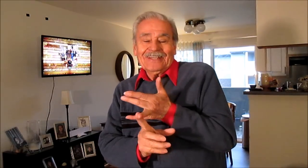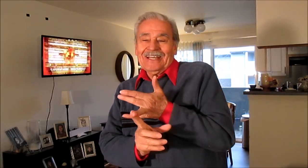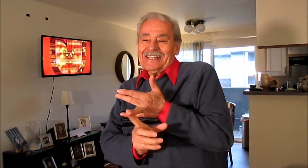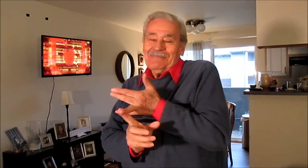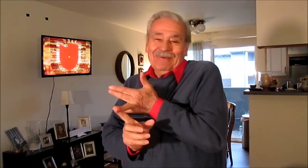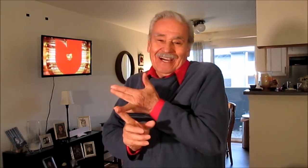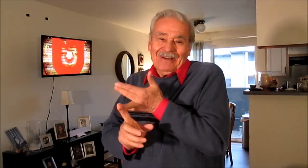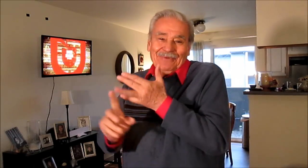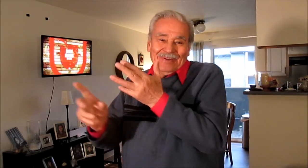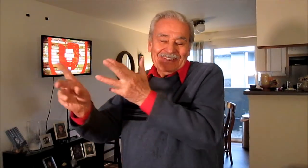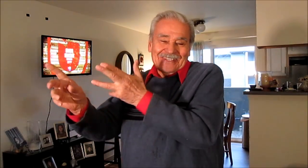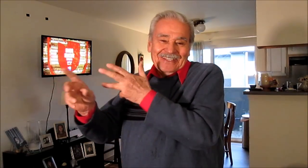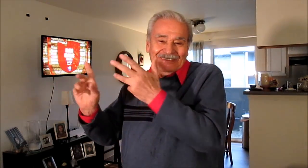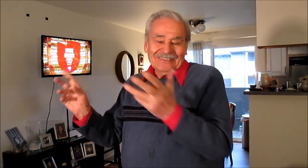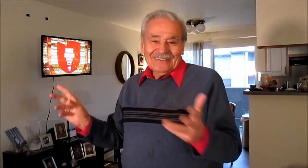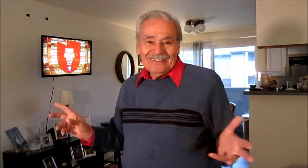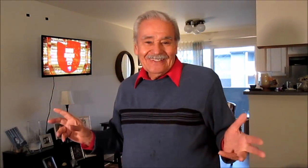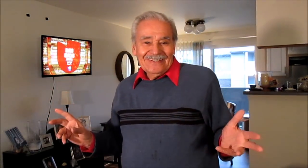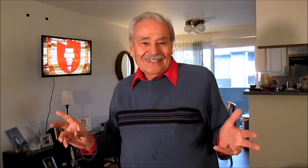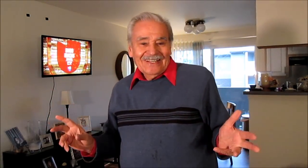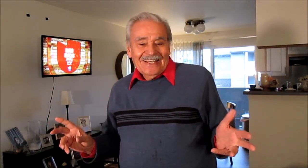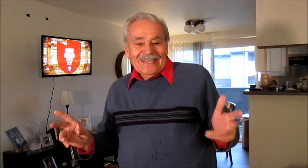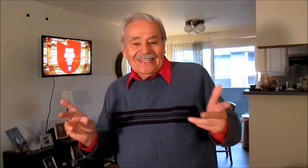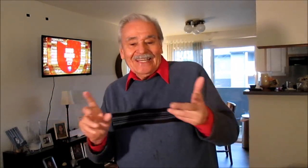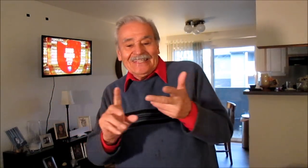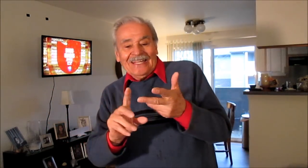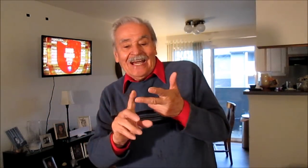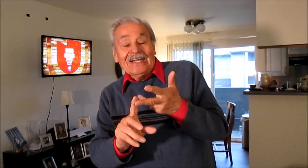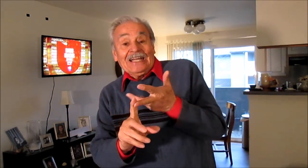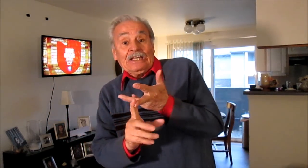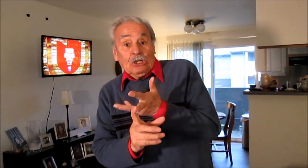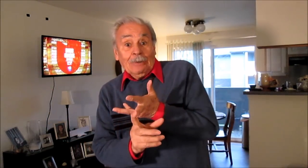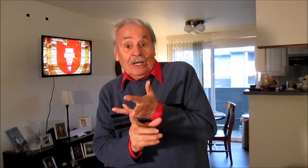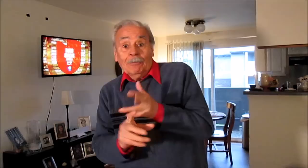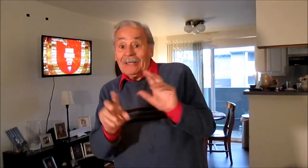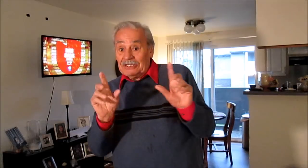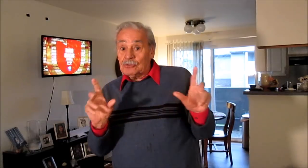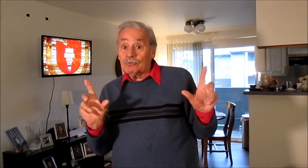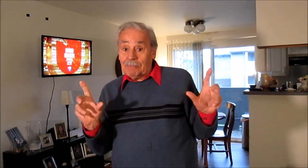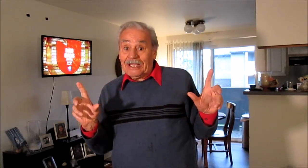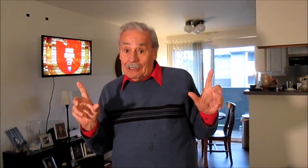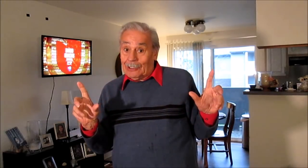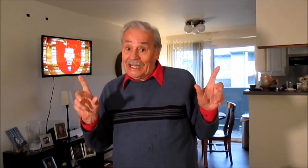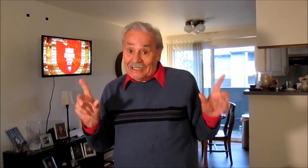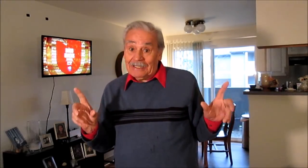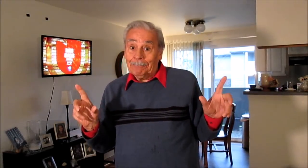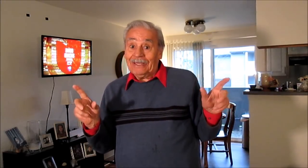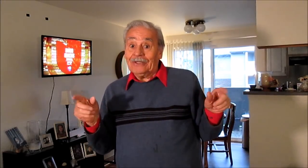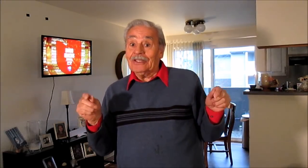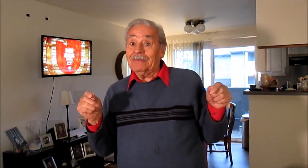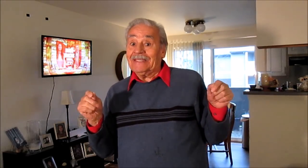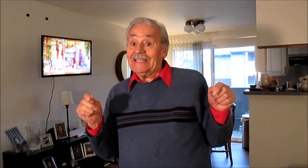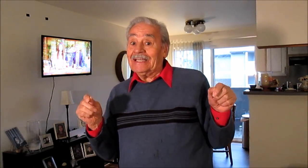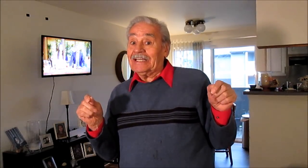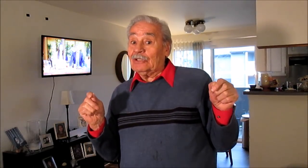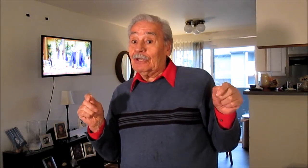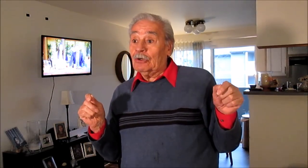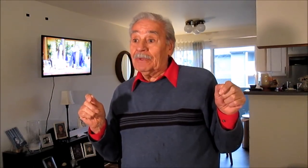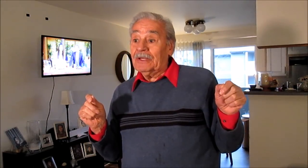quieren hacer pagar al pobrecito. Y está Cristóbal López, que es un pescado grande, pero debe tener Cristóbal López